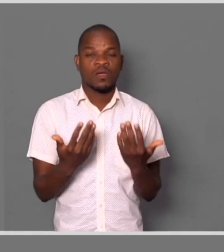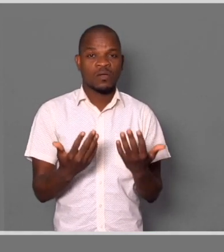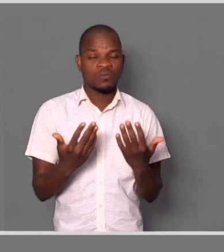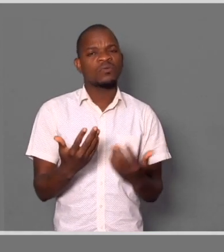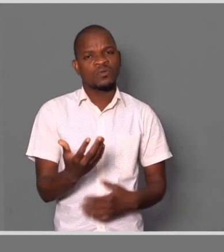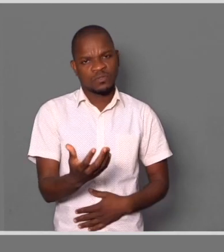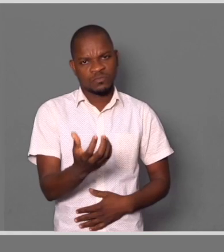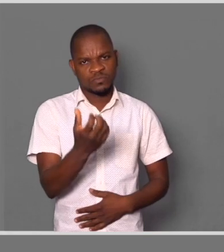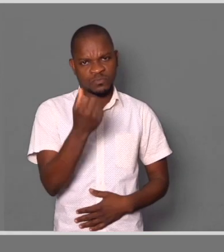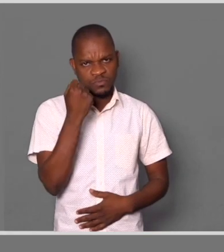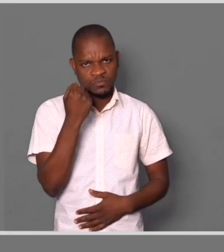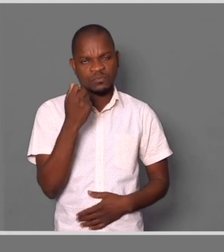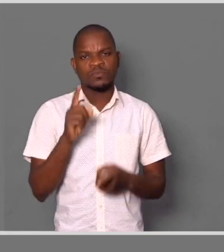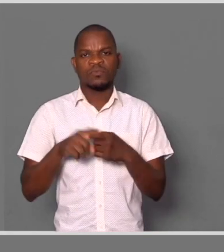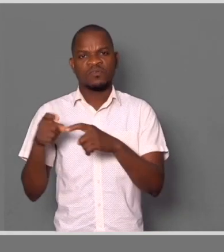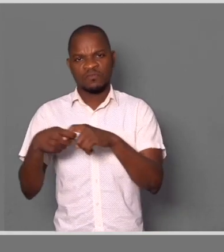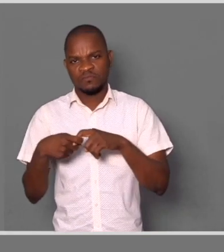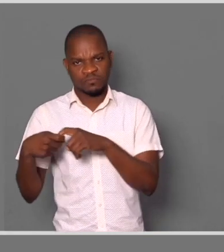Atuar no possível das famílias, dos alunos.